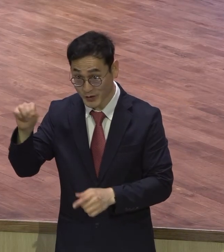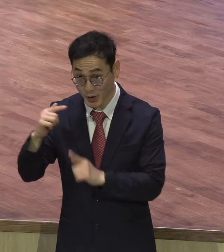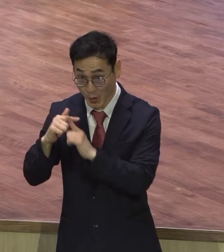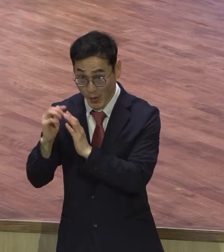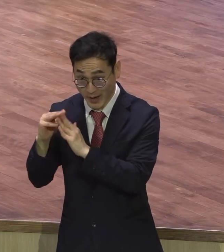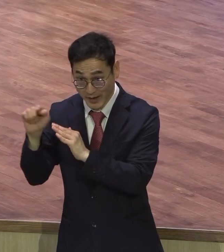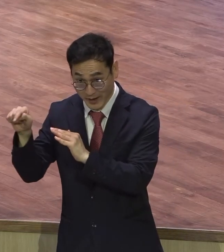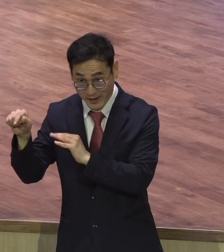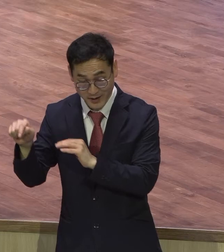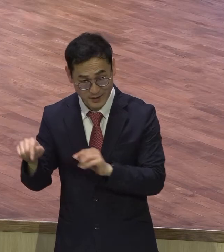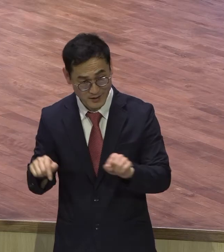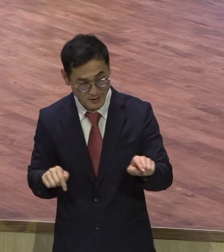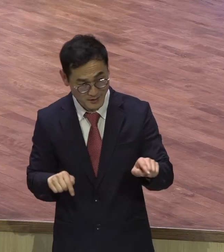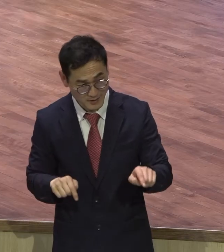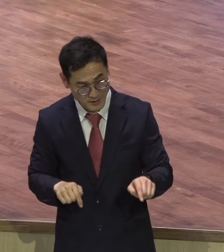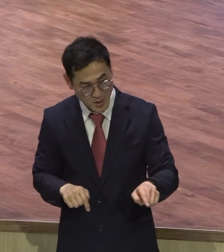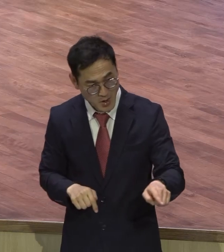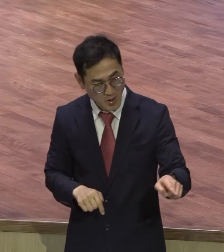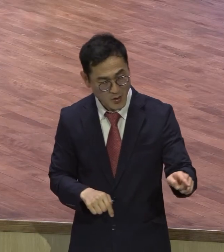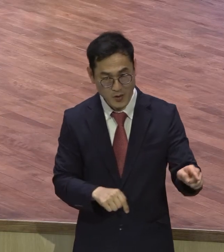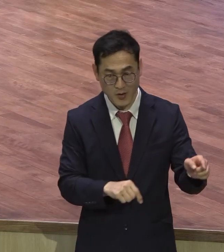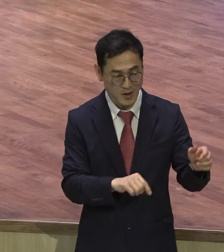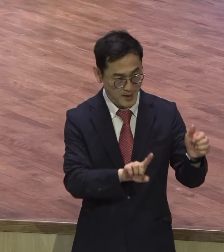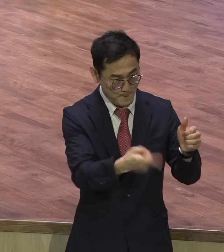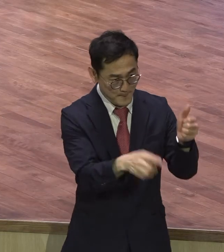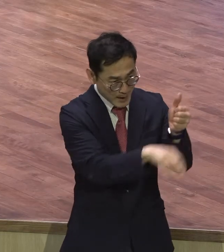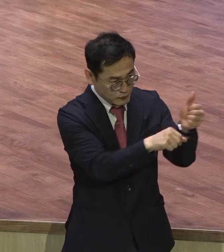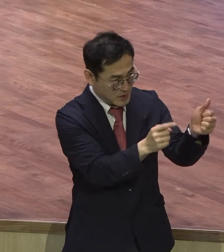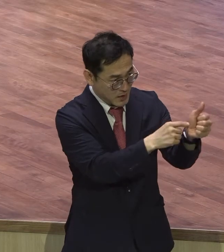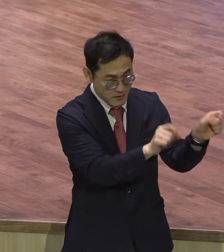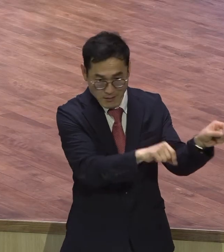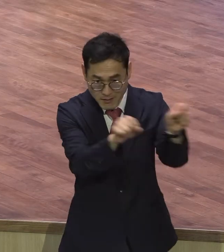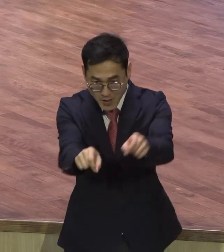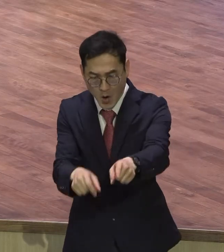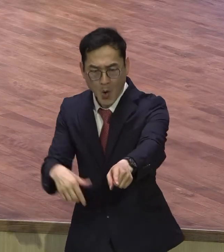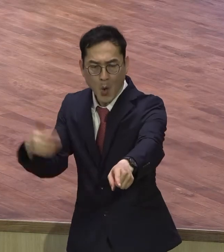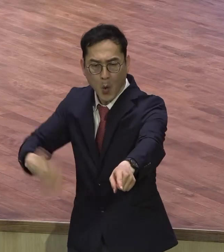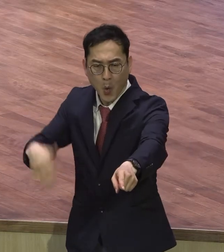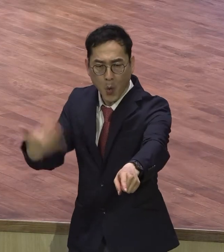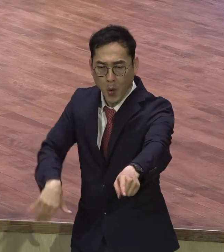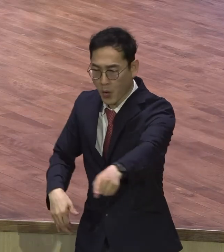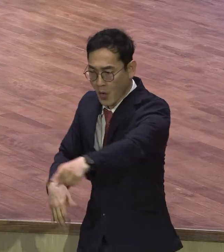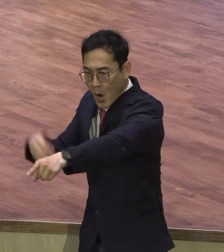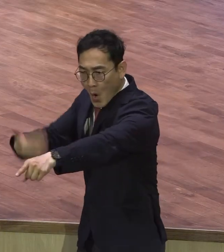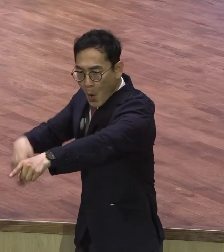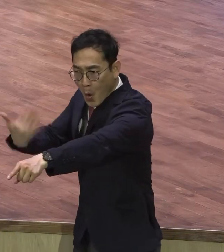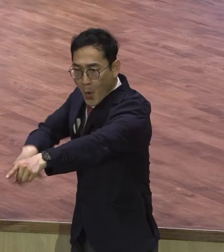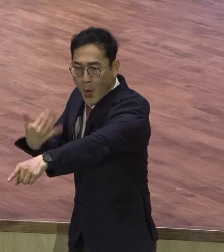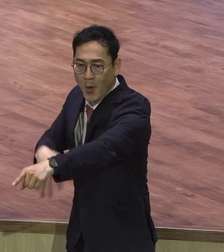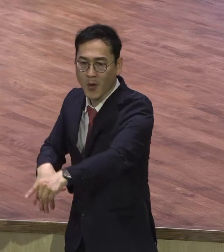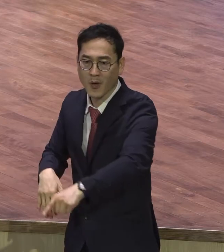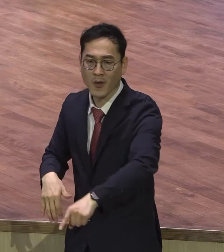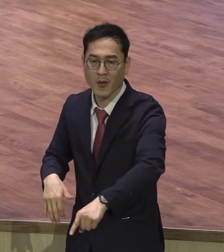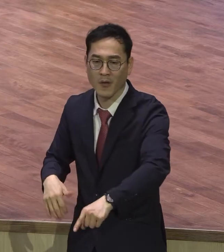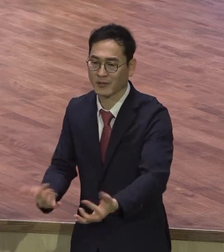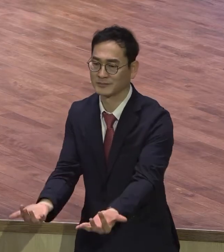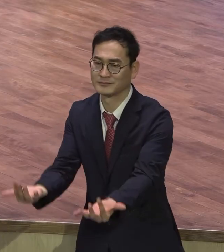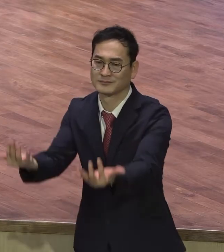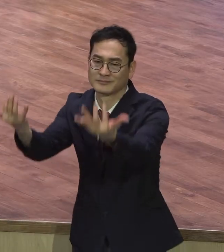이런 권사가 있구나 이야 믿음 좋다 이런 믿음 좋은 랩도 있었구나 하나님의 오늘부터